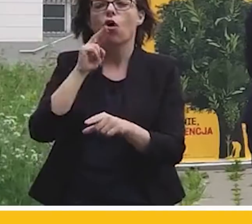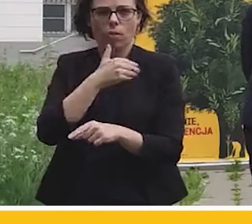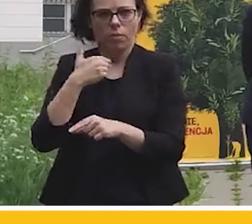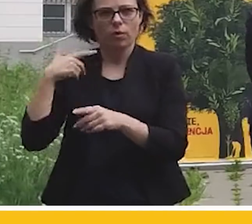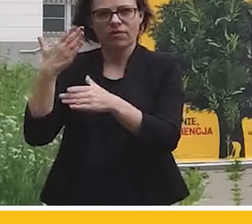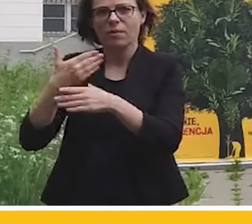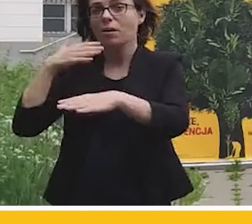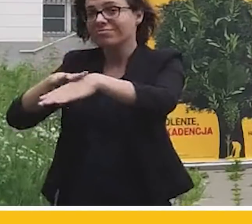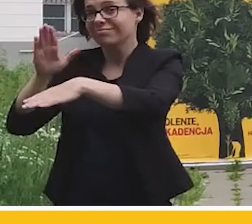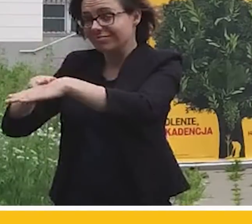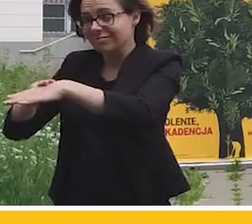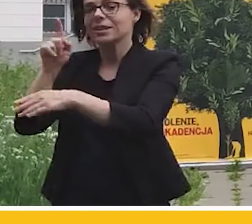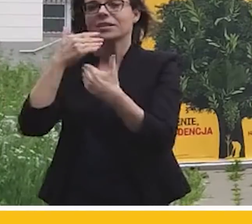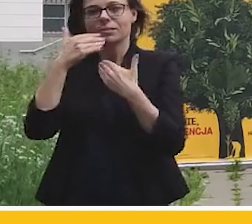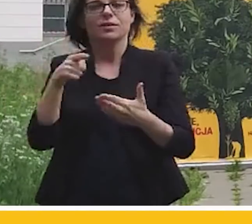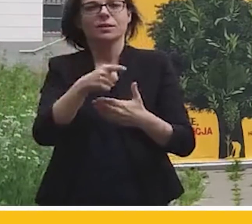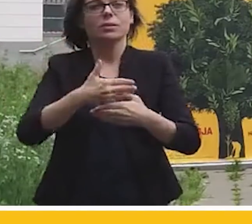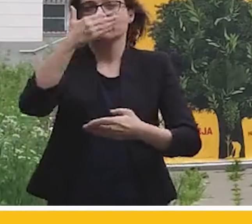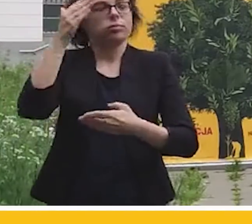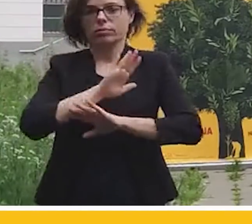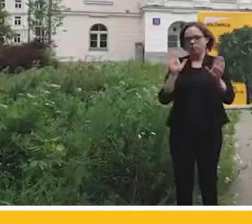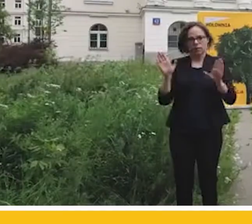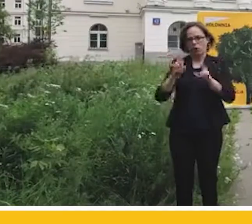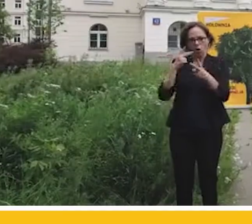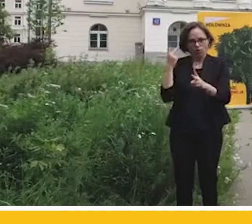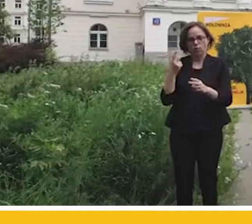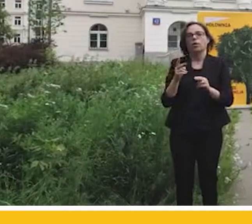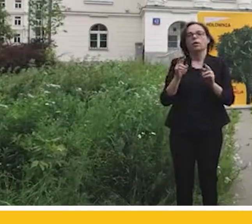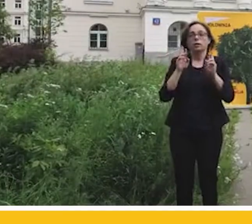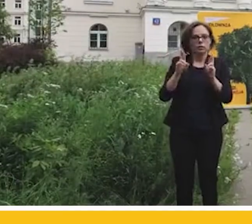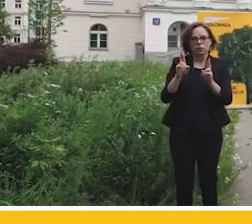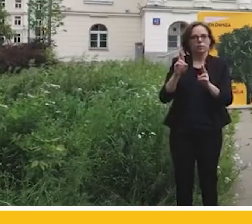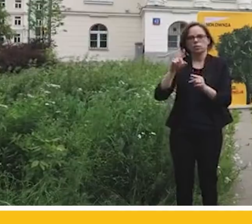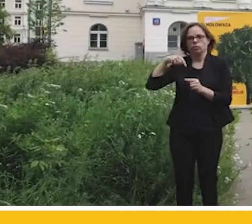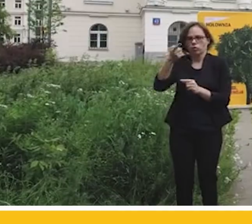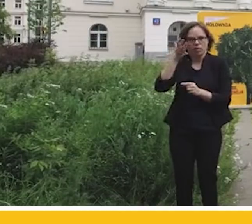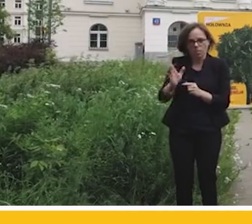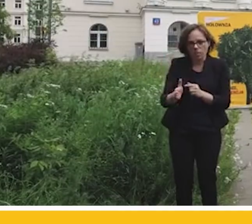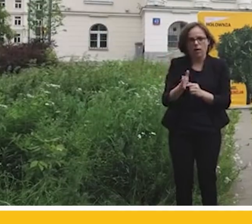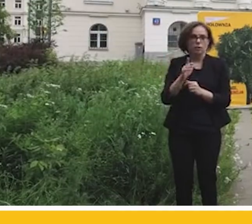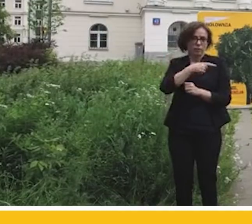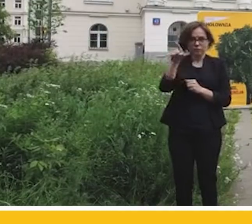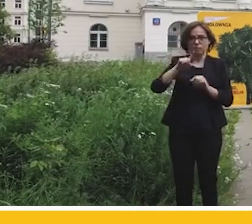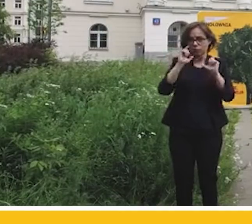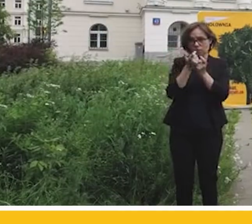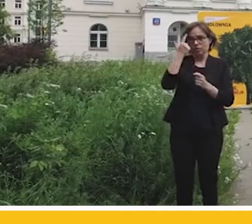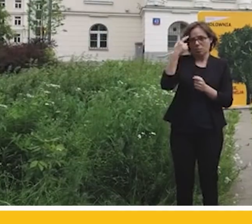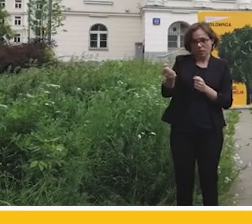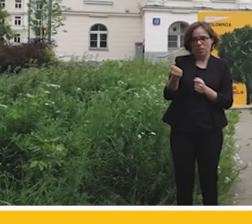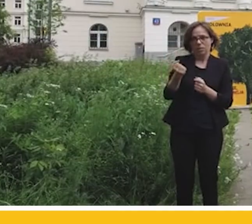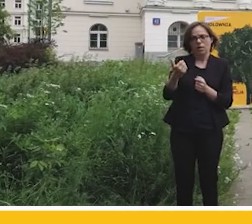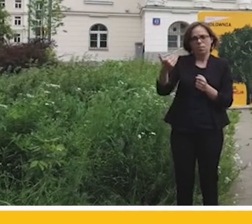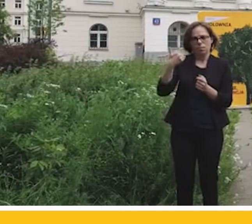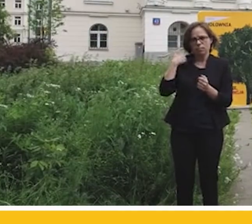został wstrzymany. Mamy nadzieję, że szybko do niego znowu nie dojdzie, bo wszyscy pamiętamy o tę katastrofę,